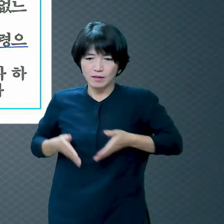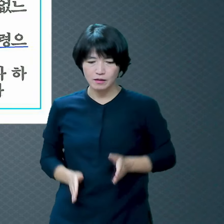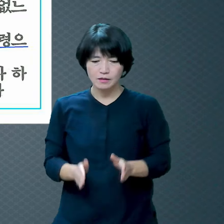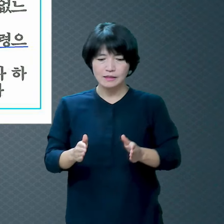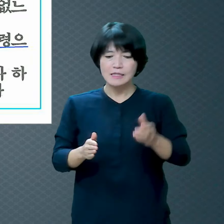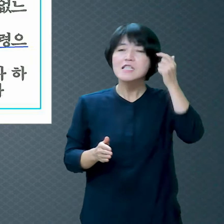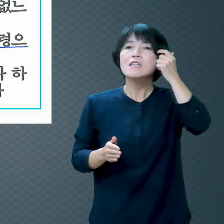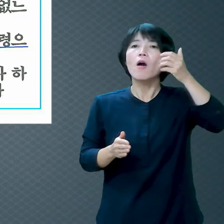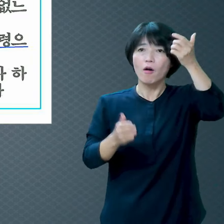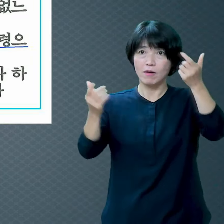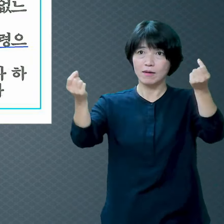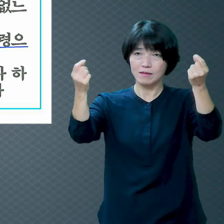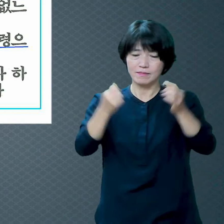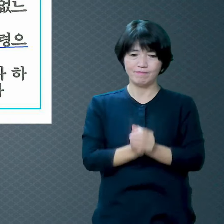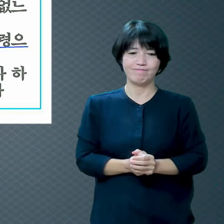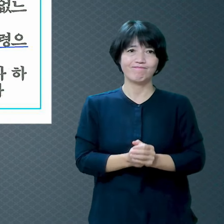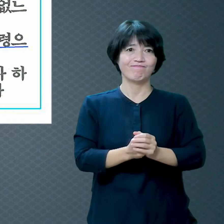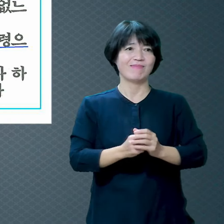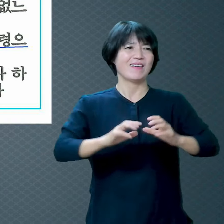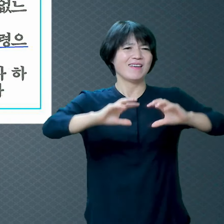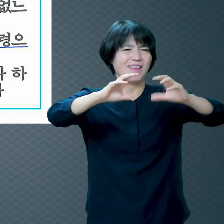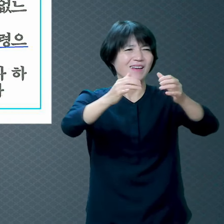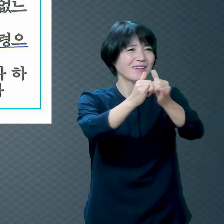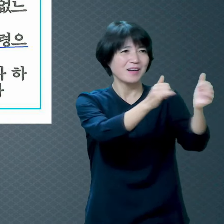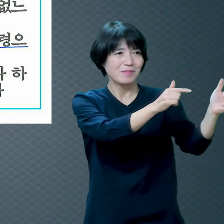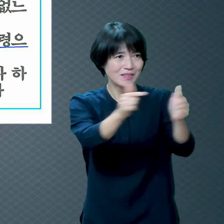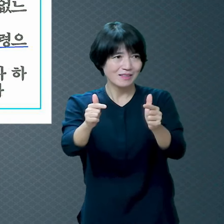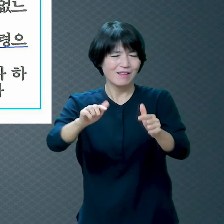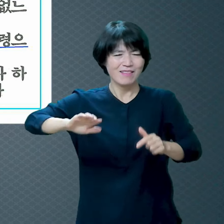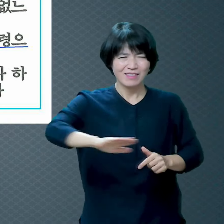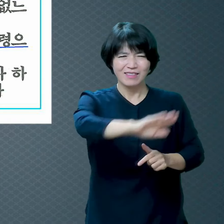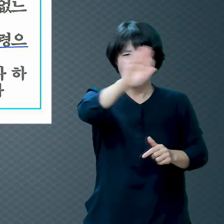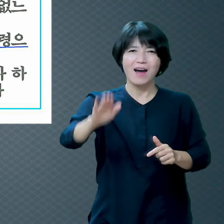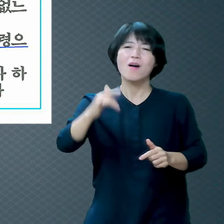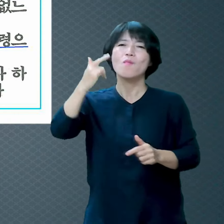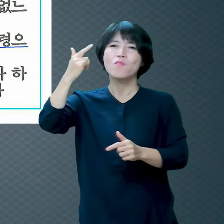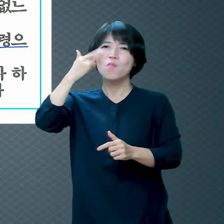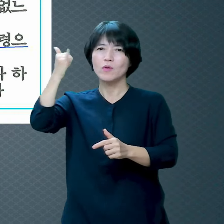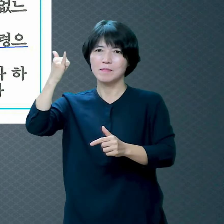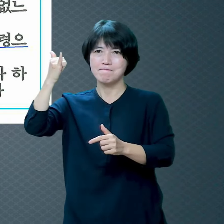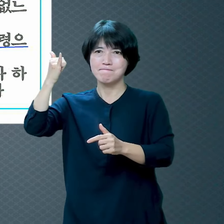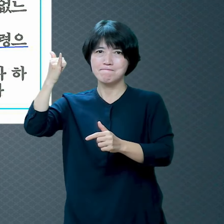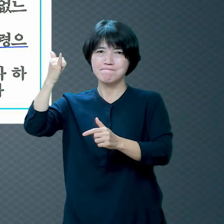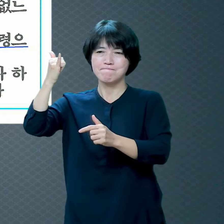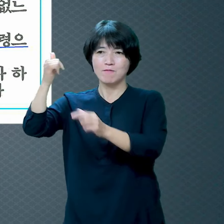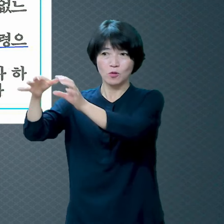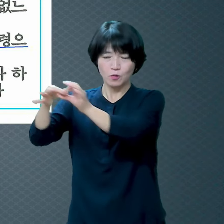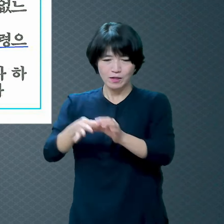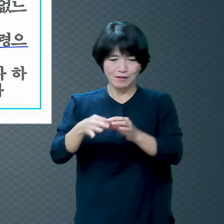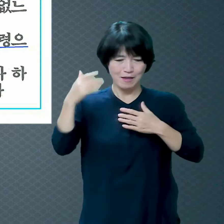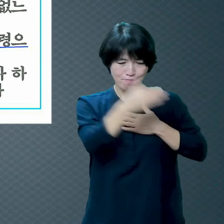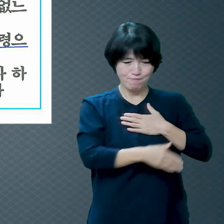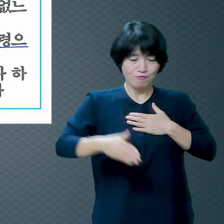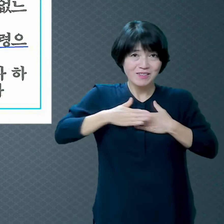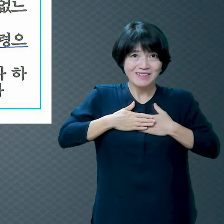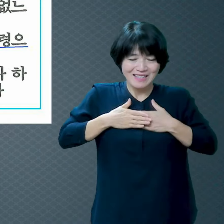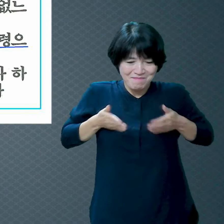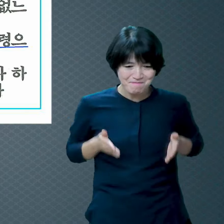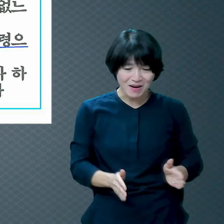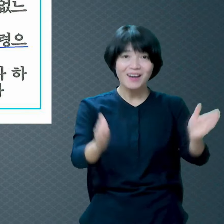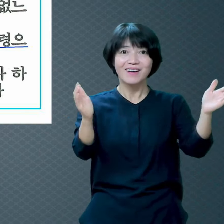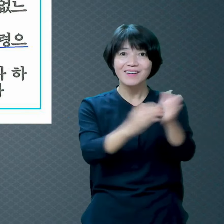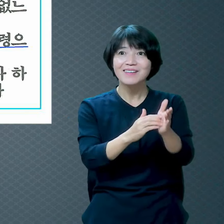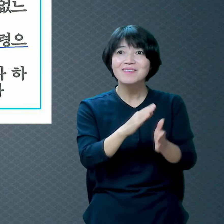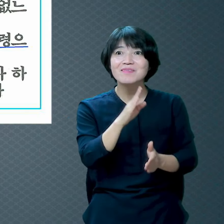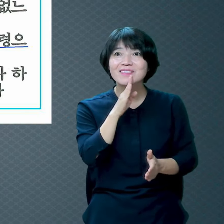모든 사람들은 부모님을 통해서 육체가 한번 태어나잖아요 육으로 난 거예요 그런데